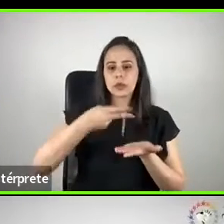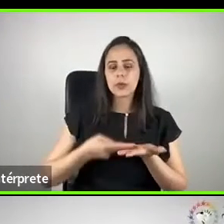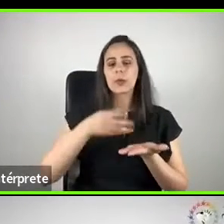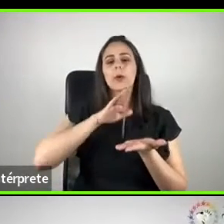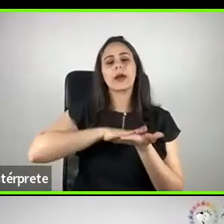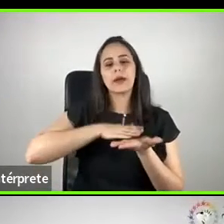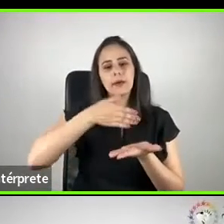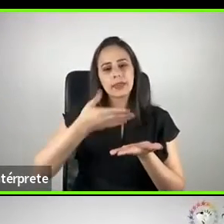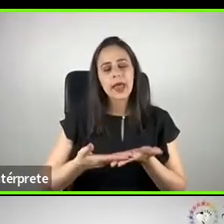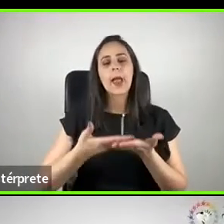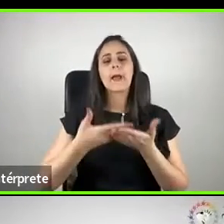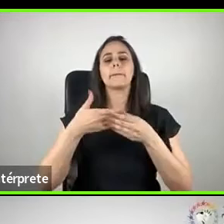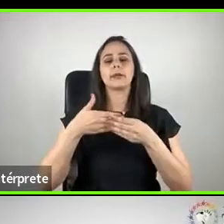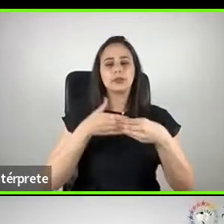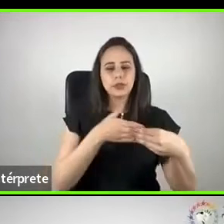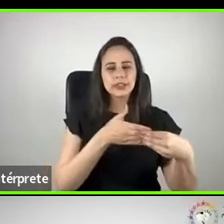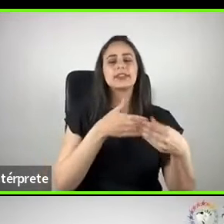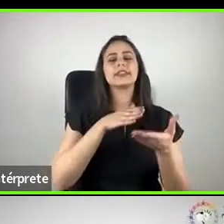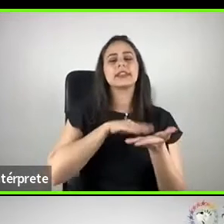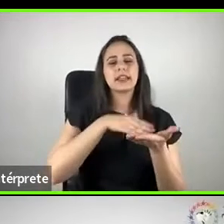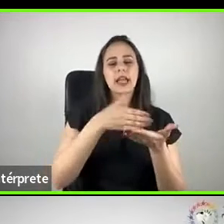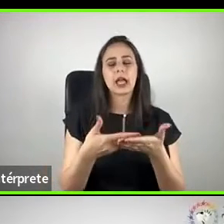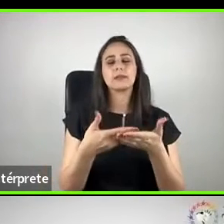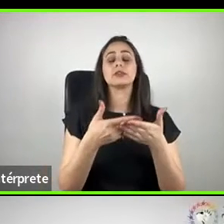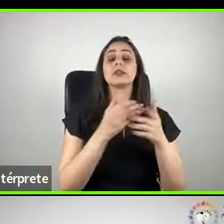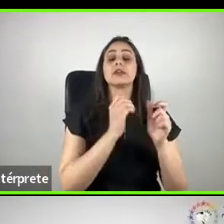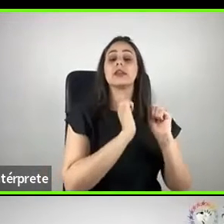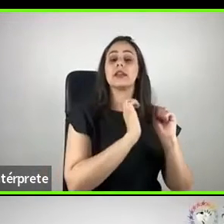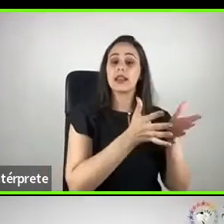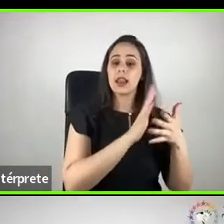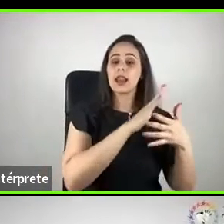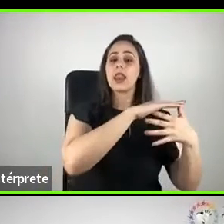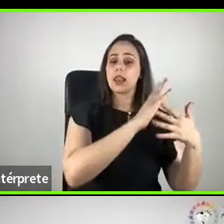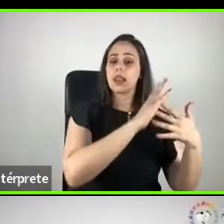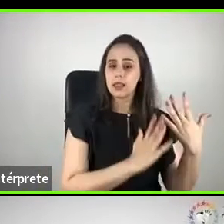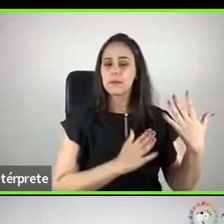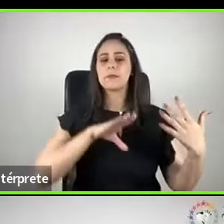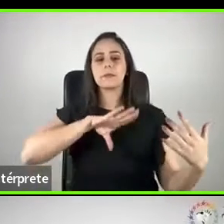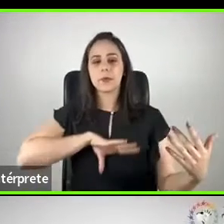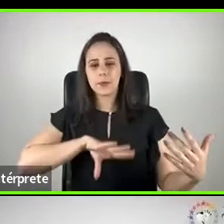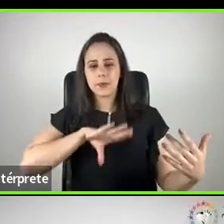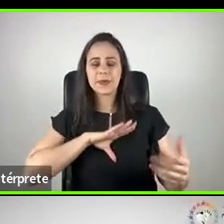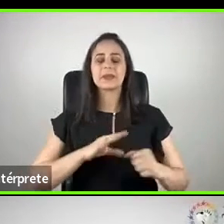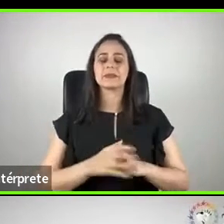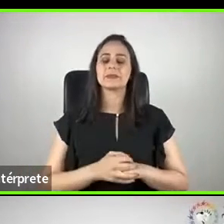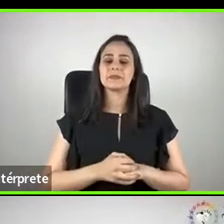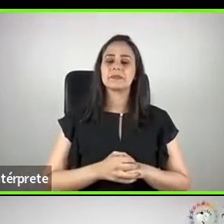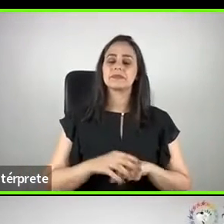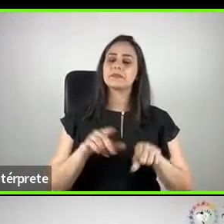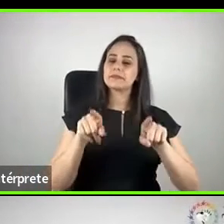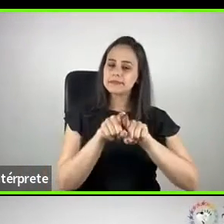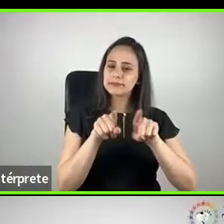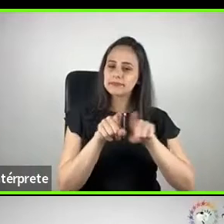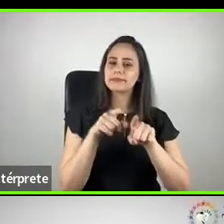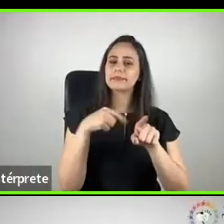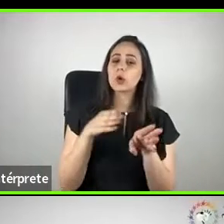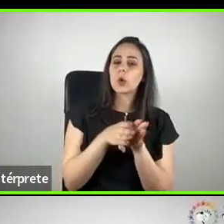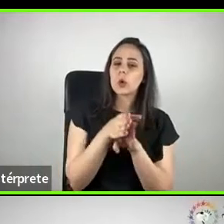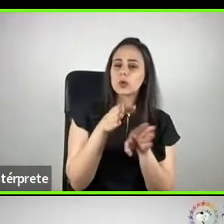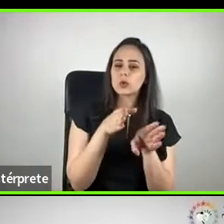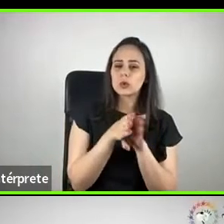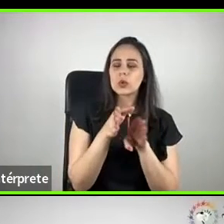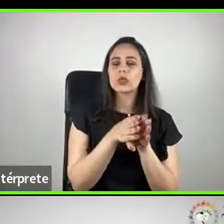-intérprete de língua, língua e língua portuguesa, também presta serviços de consultoria e